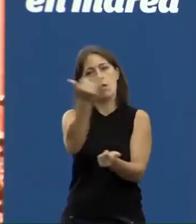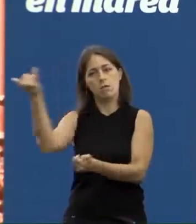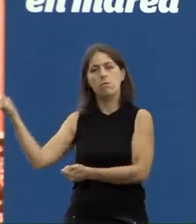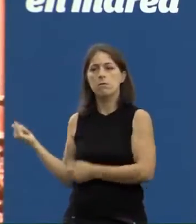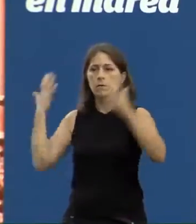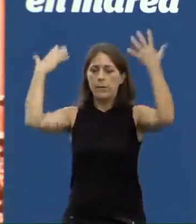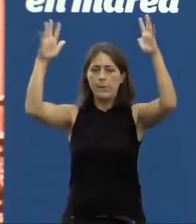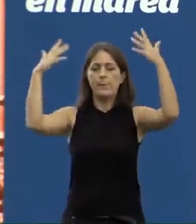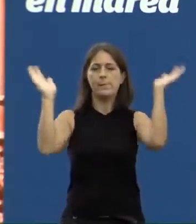todas elas.